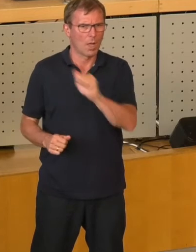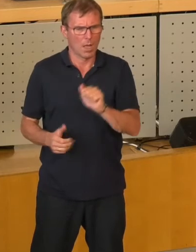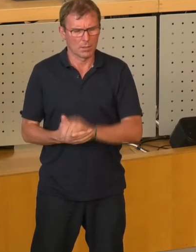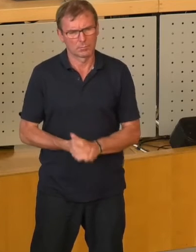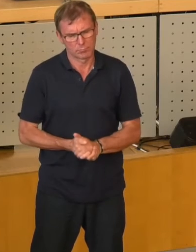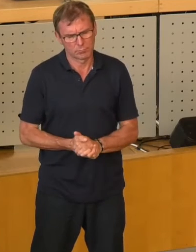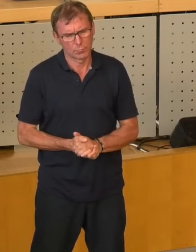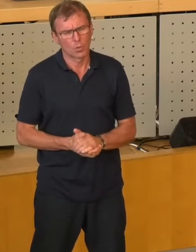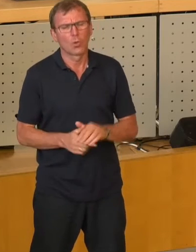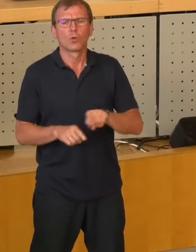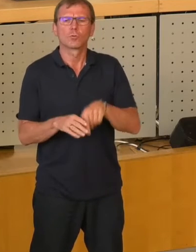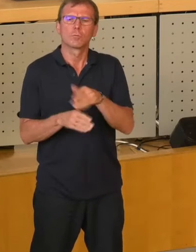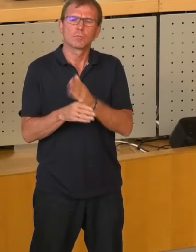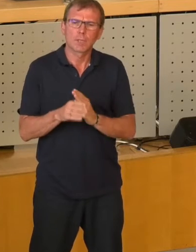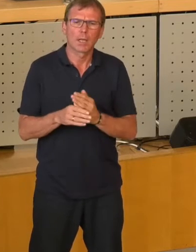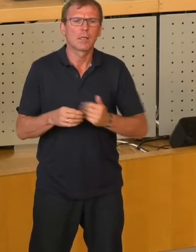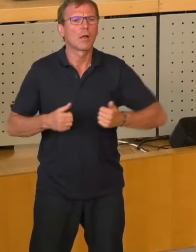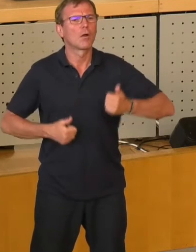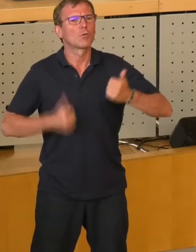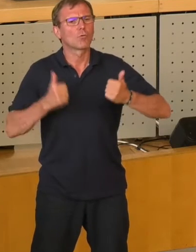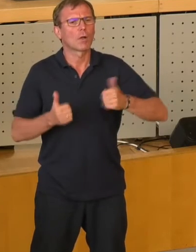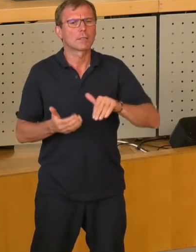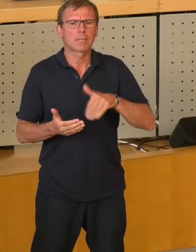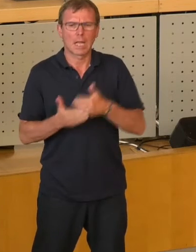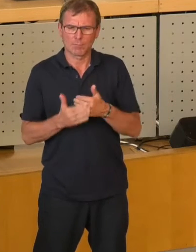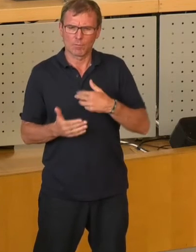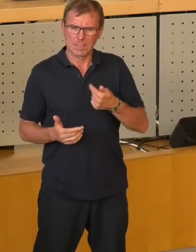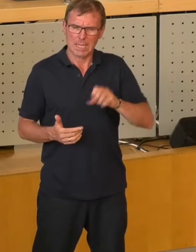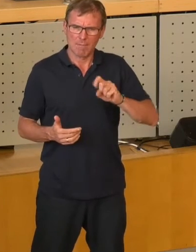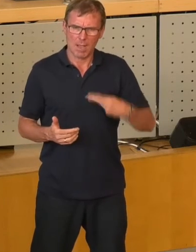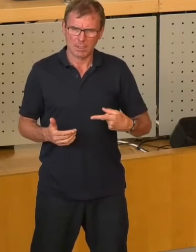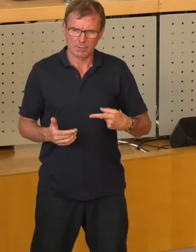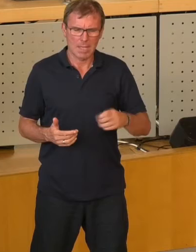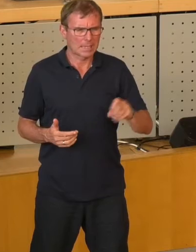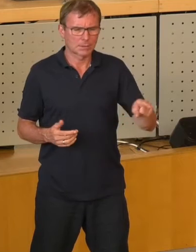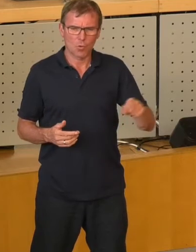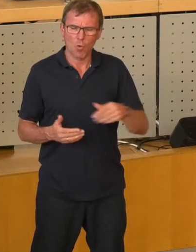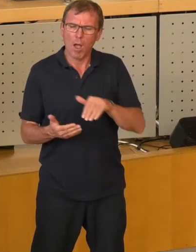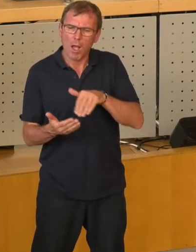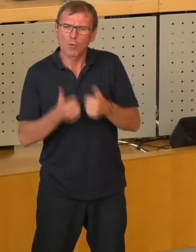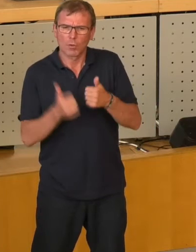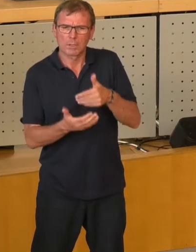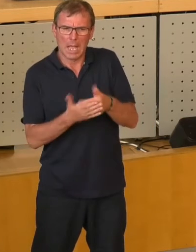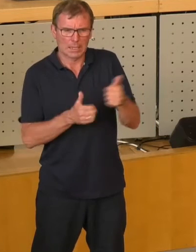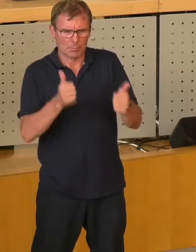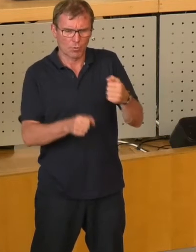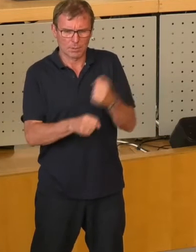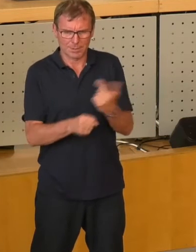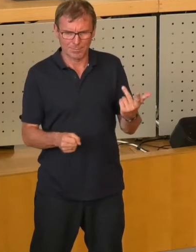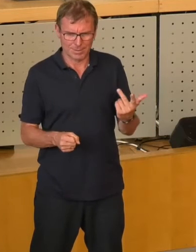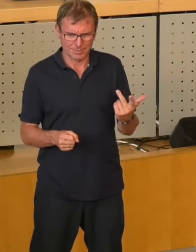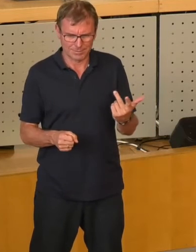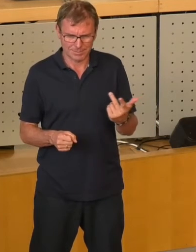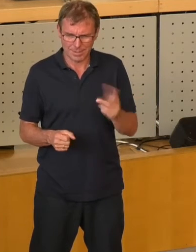teilweise sogar auch konkurrierende Angebote im Bereich von Drehback und Enso gemacht. Und das ist